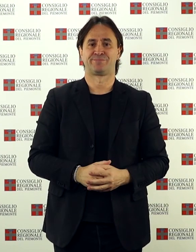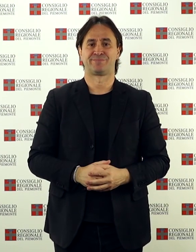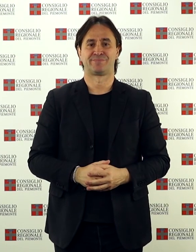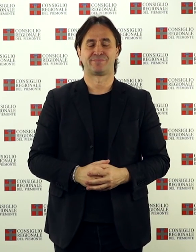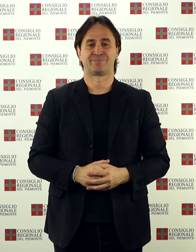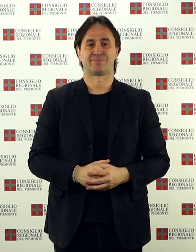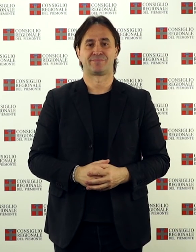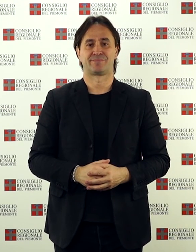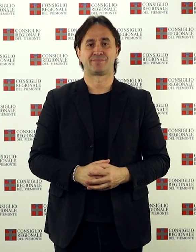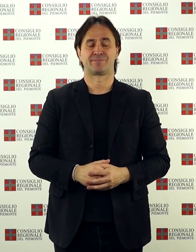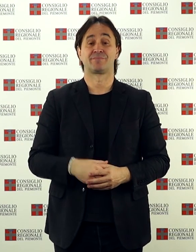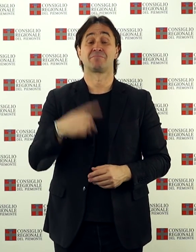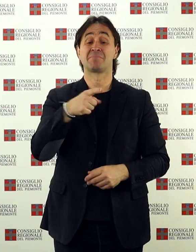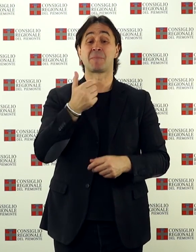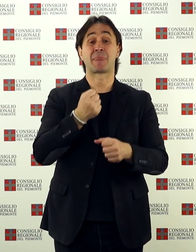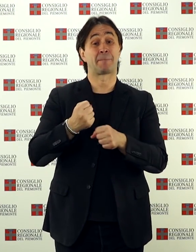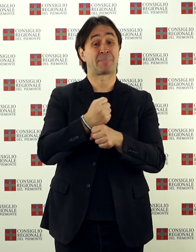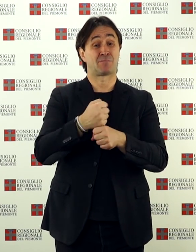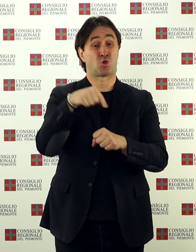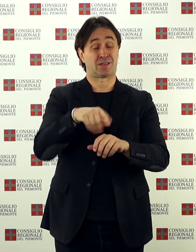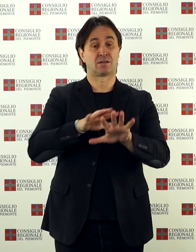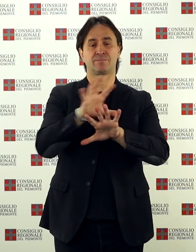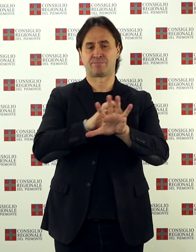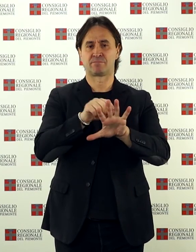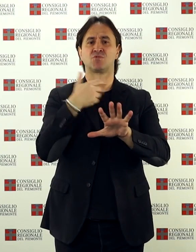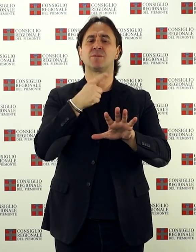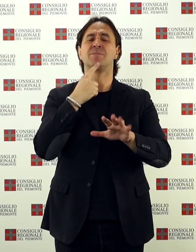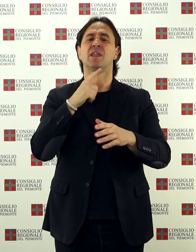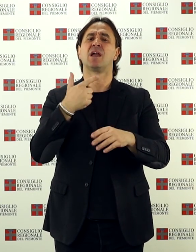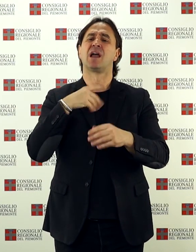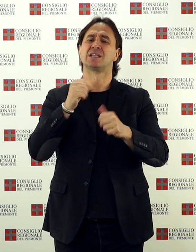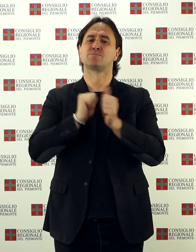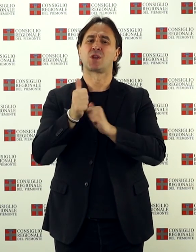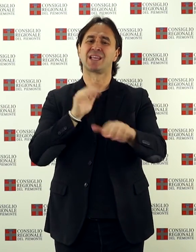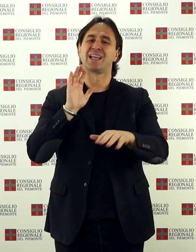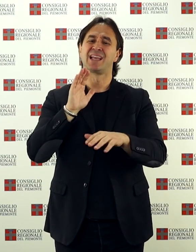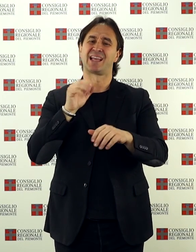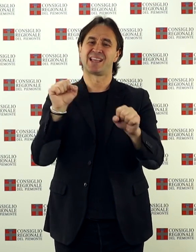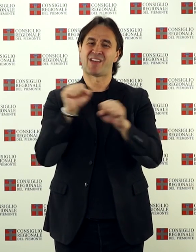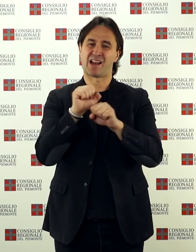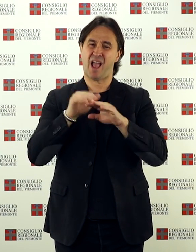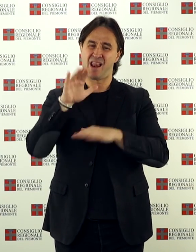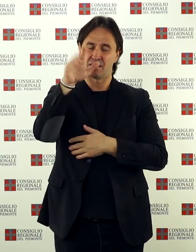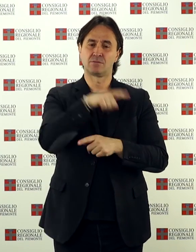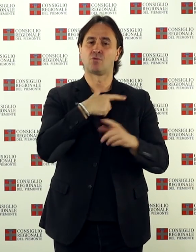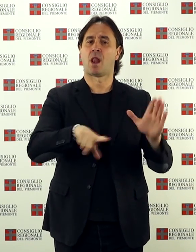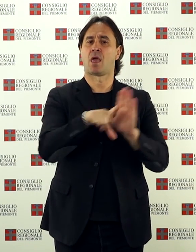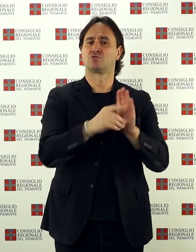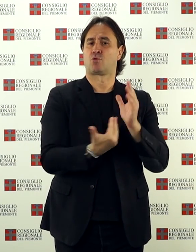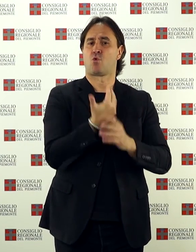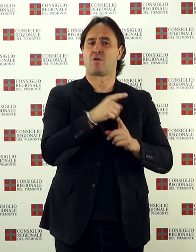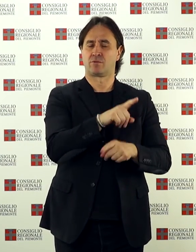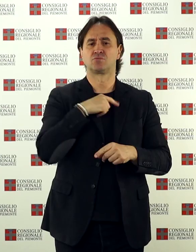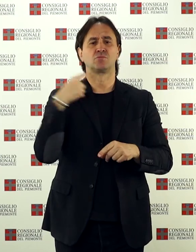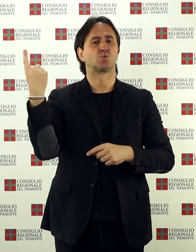In copertina. Il Piemonte ha una nuova legge in materia di sport invernali. L'ha approvata Consiglio regionale all